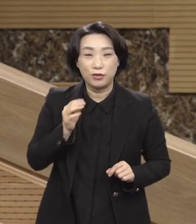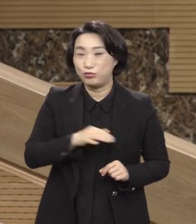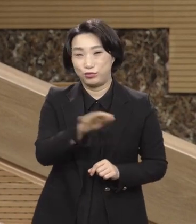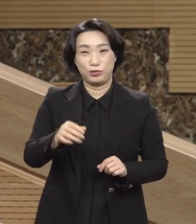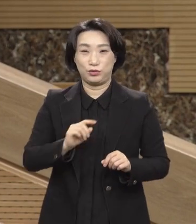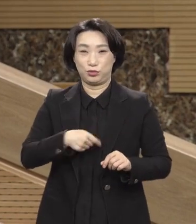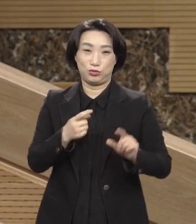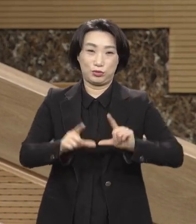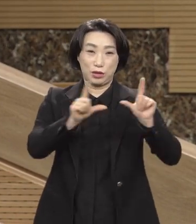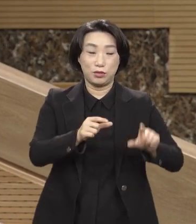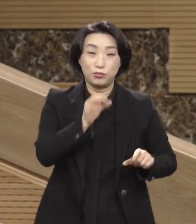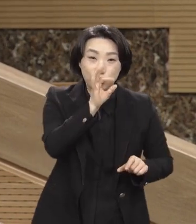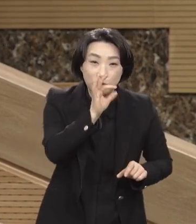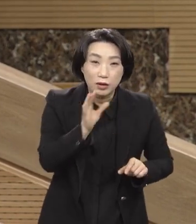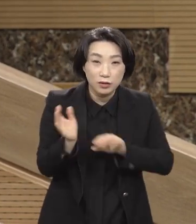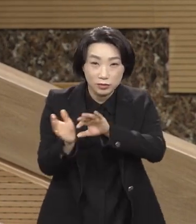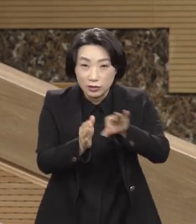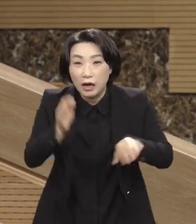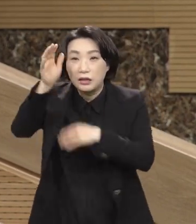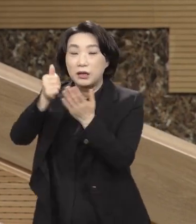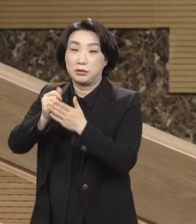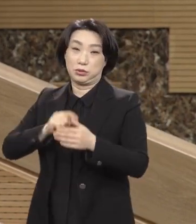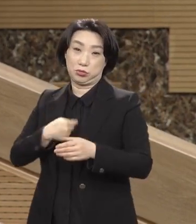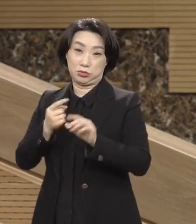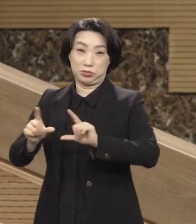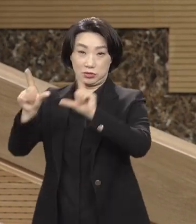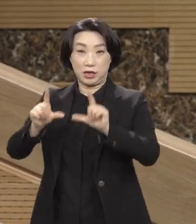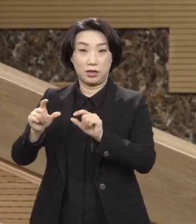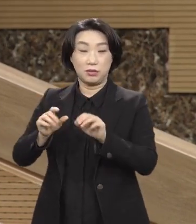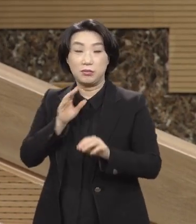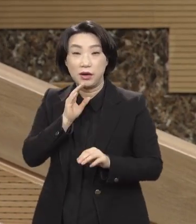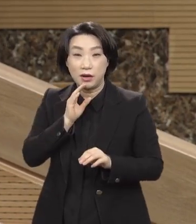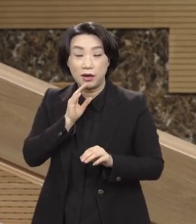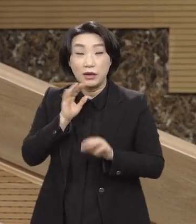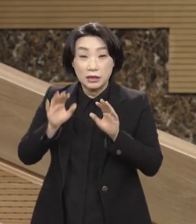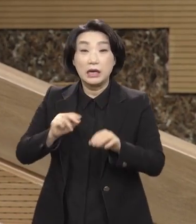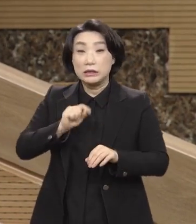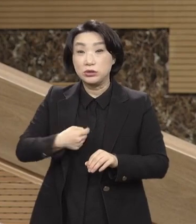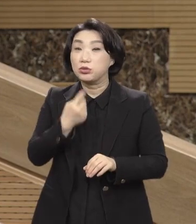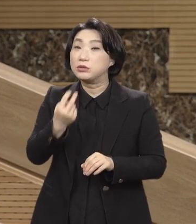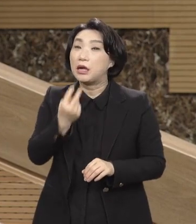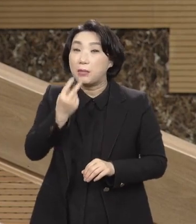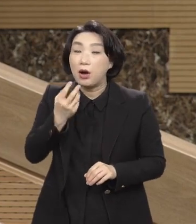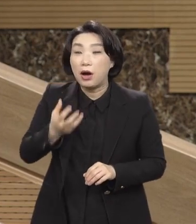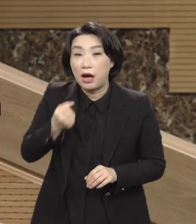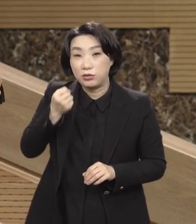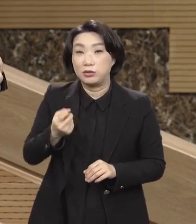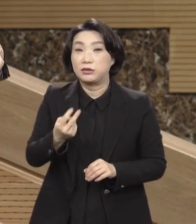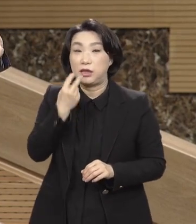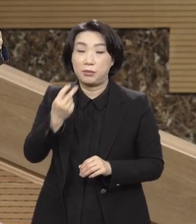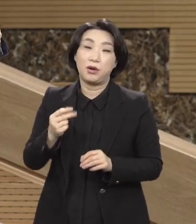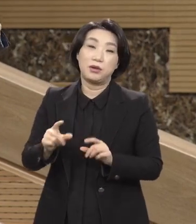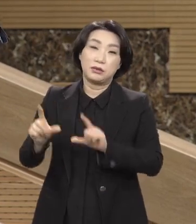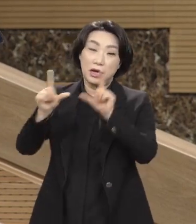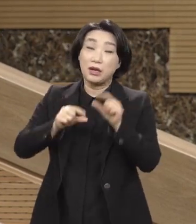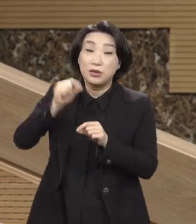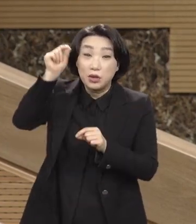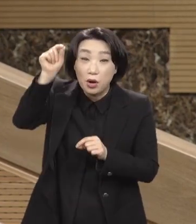그냥 스스로 사시오. 다시 말해서 스스로 생명을 가지고 그 생명으로 영원히 사신다.